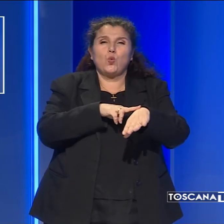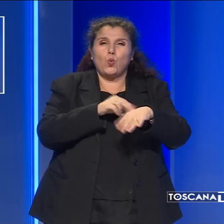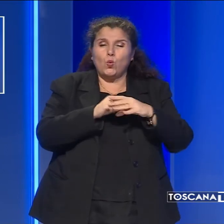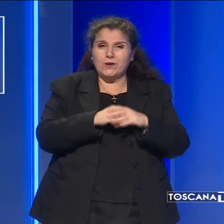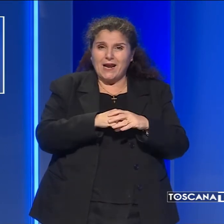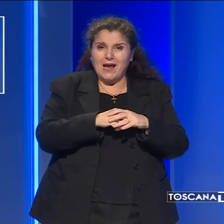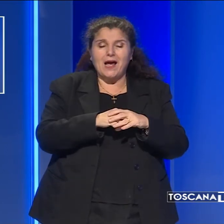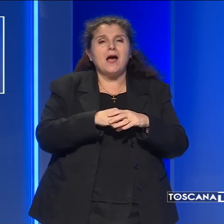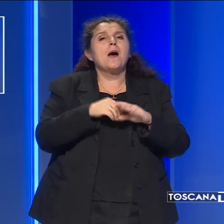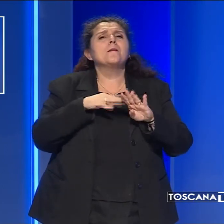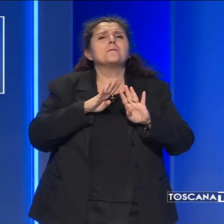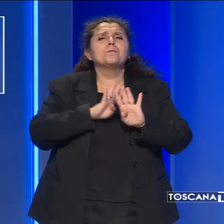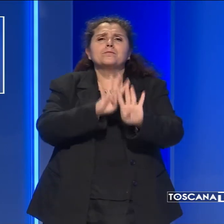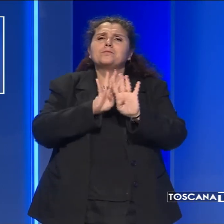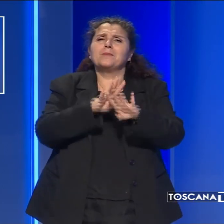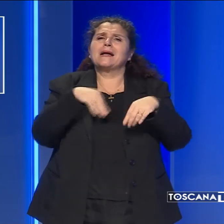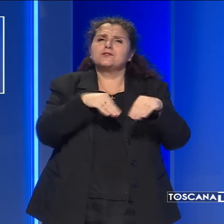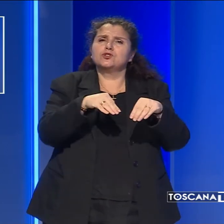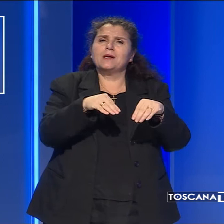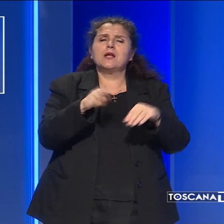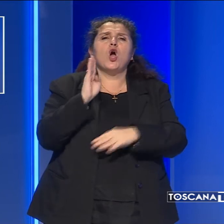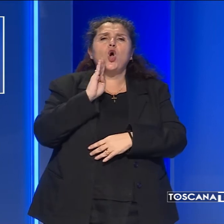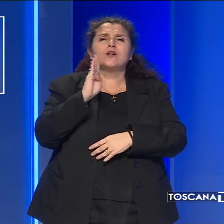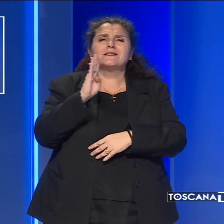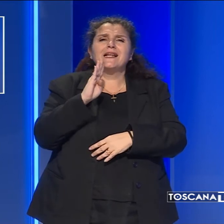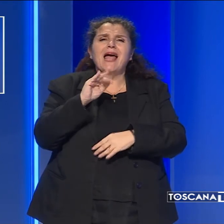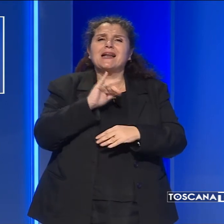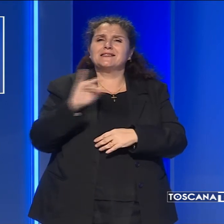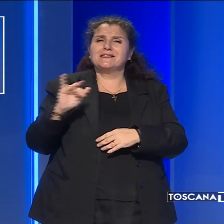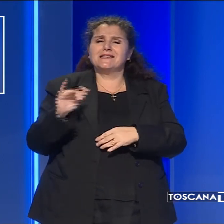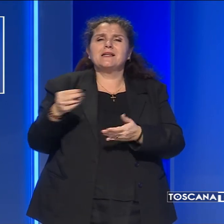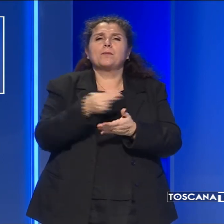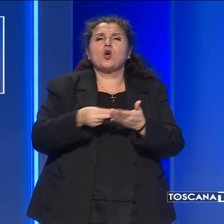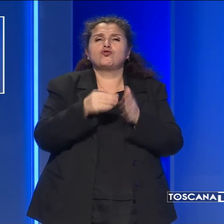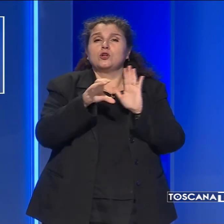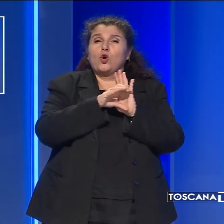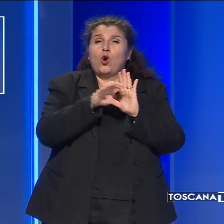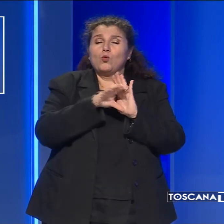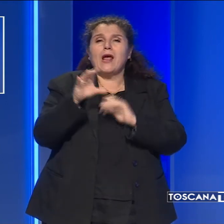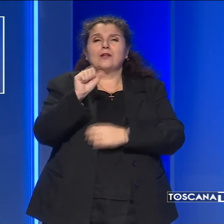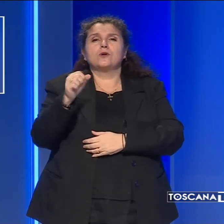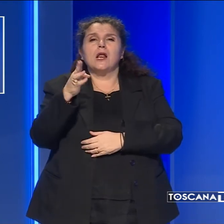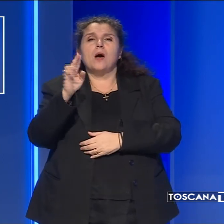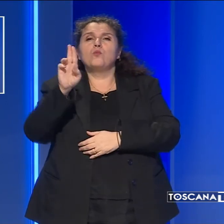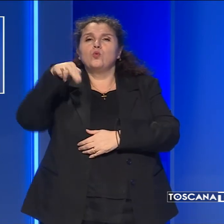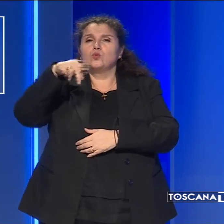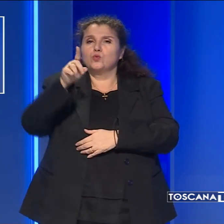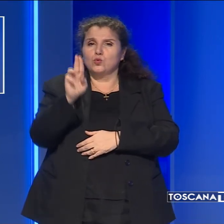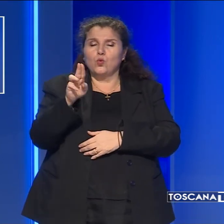tra i partecipanti consiglieri comunali di Sinistra, Progetto Comune, Antonella Bundu e